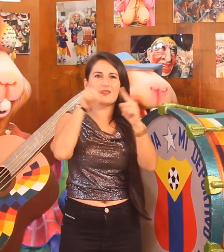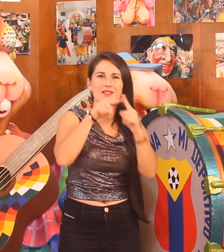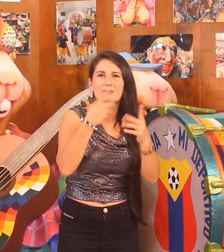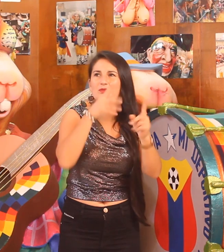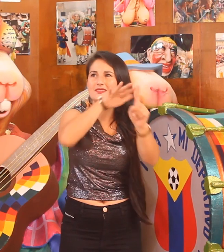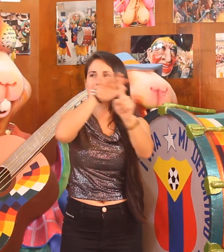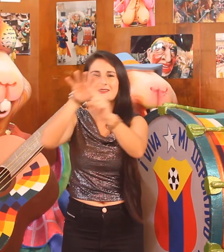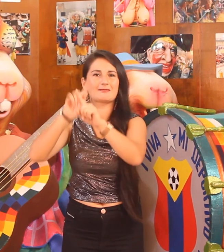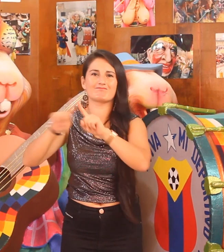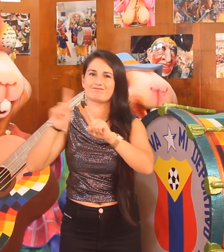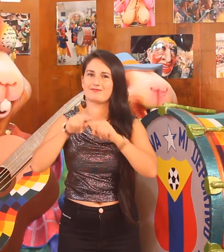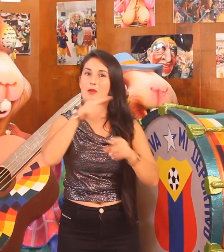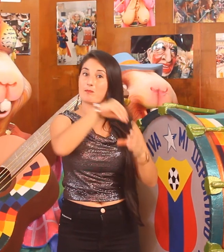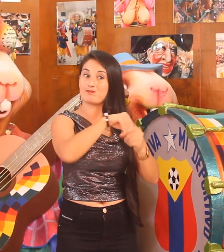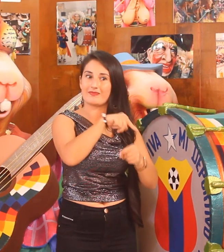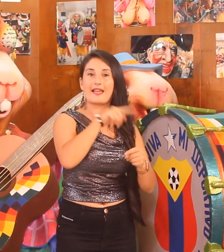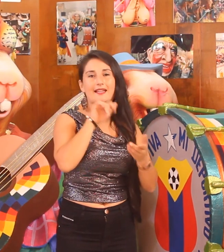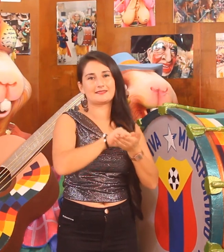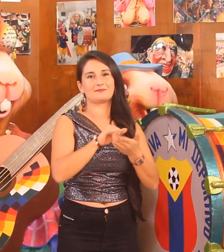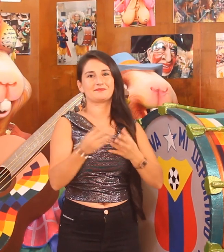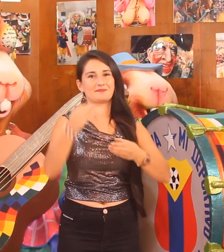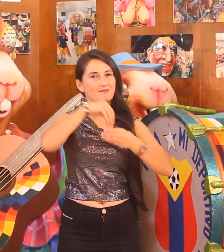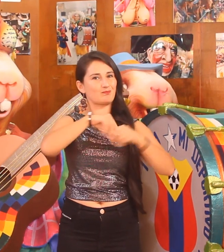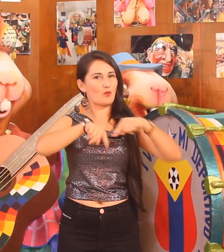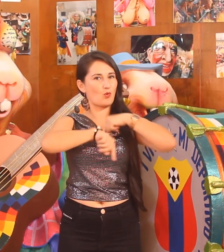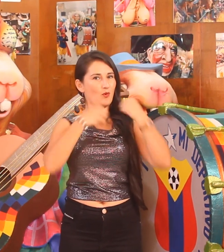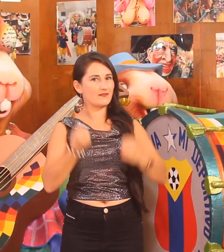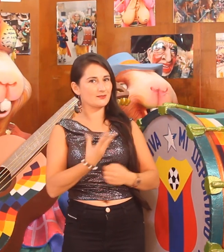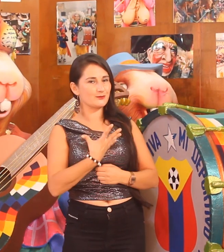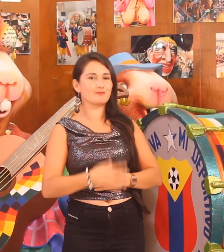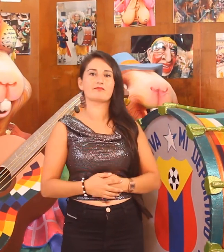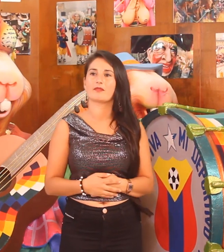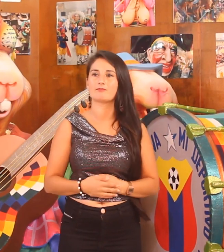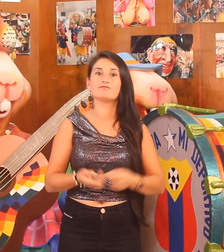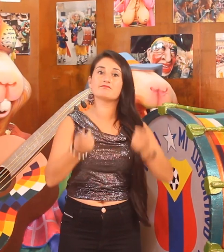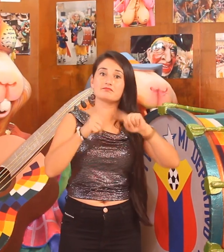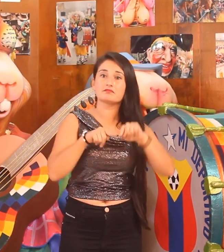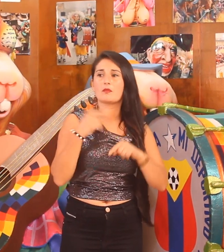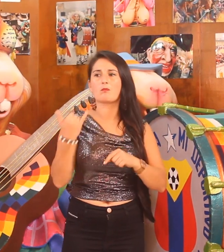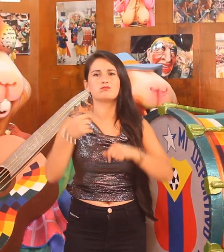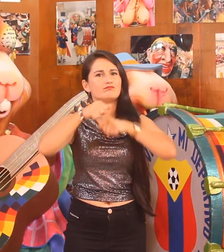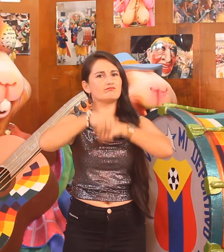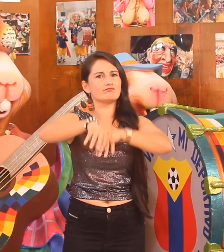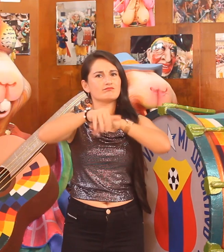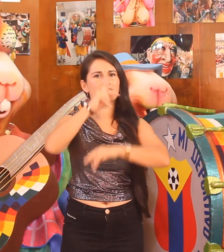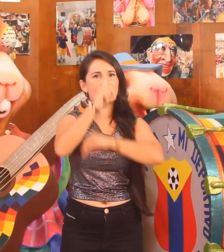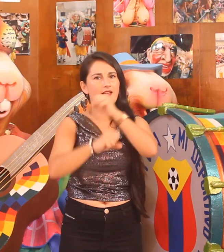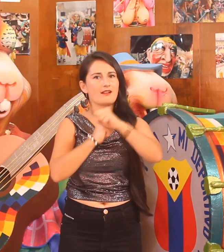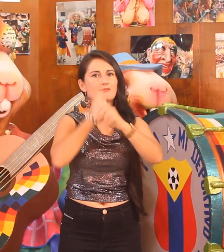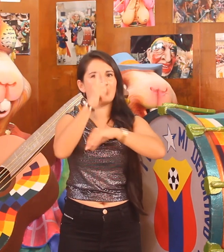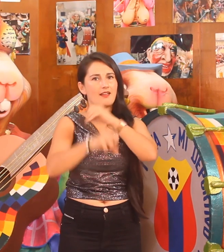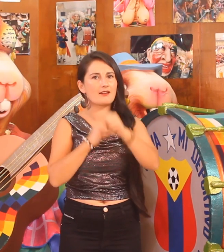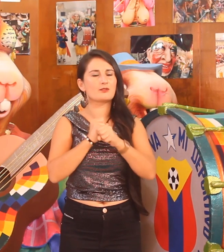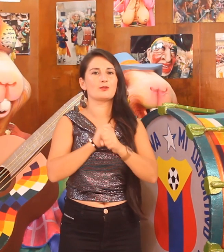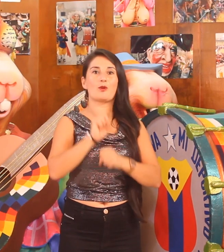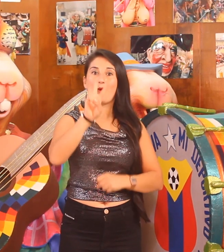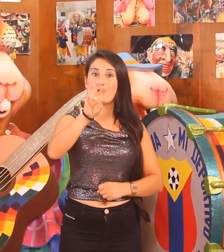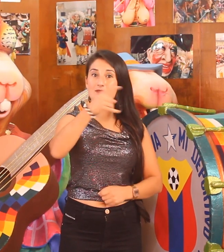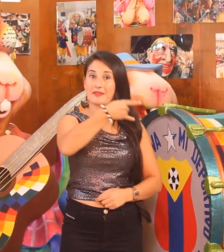y acciones al interior de JuvenSor. Por otro lado, realizamos varias movilizaciones todos los años. El 8 de marzo no solo participan